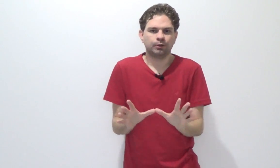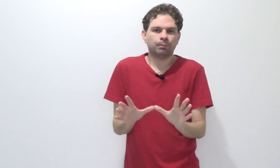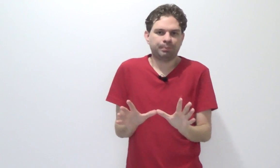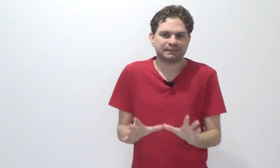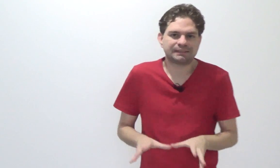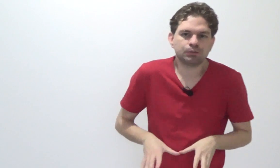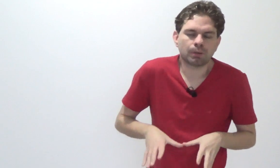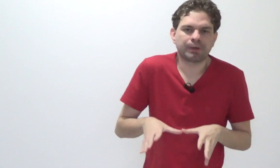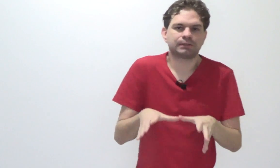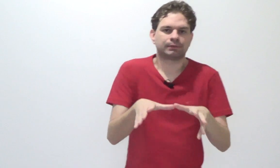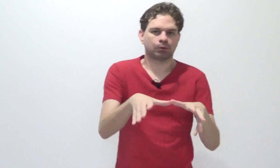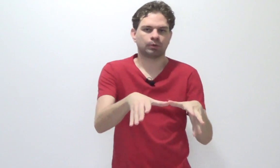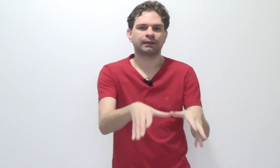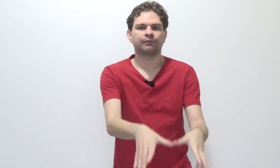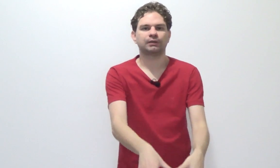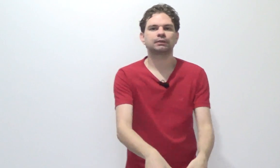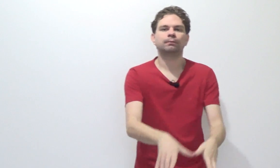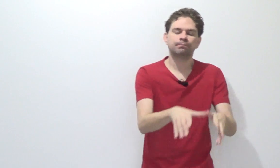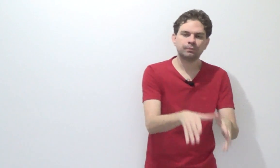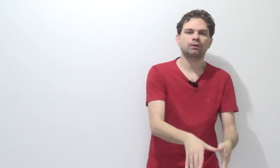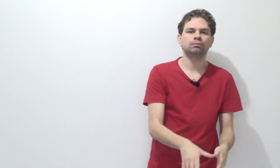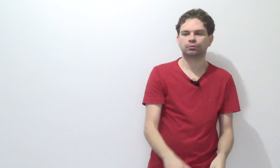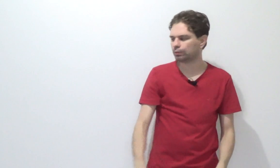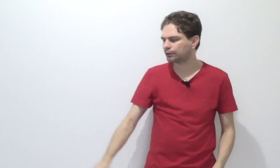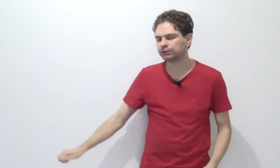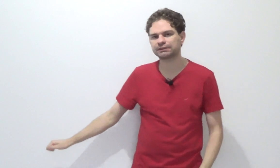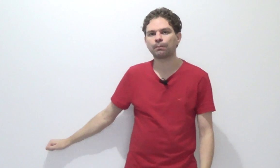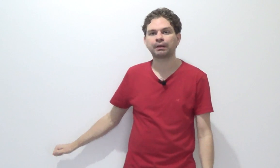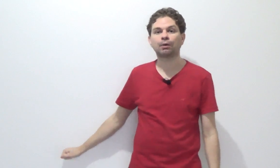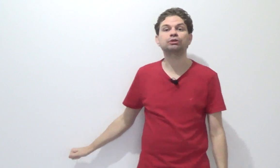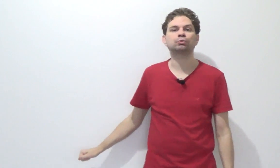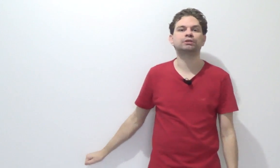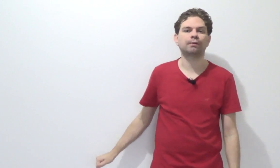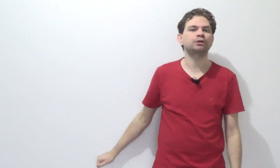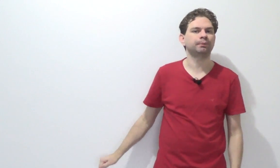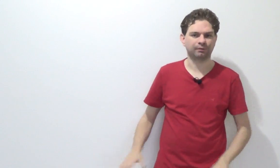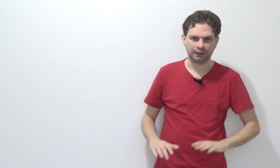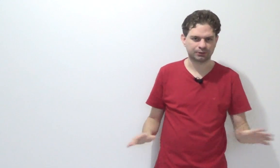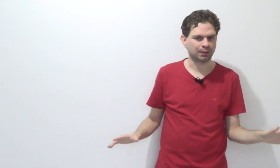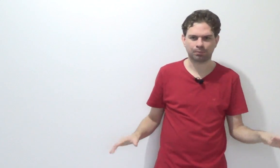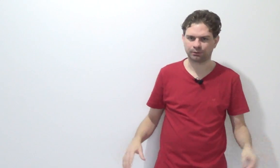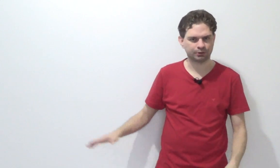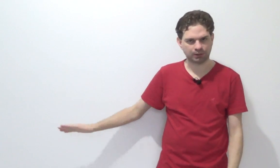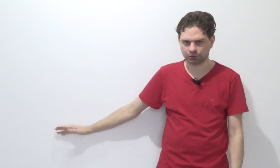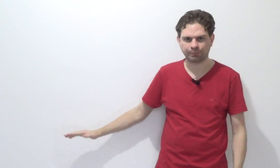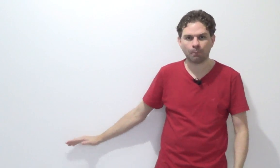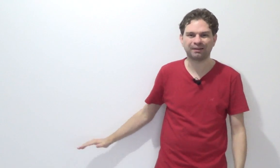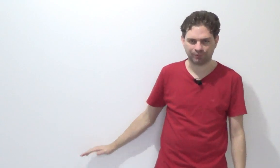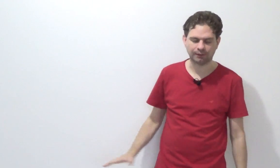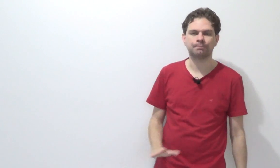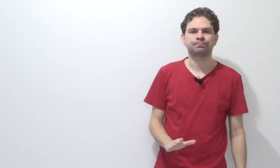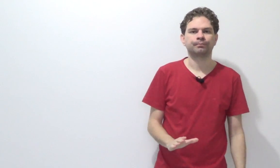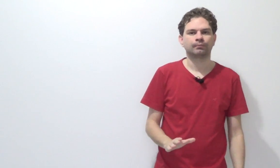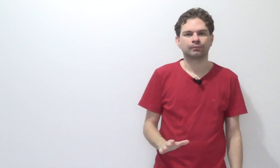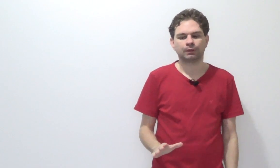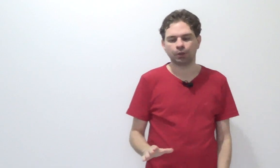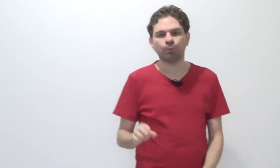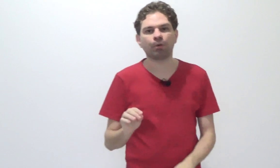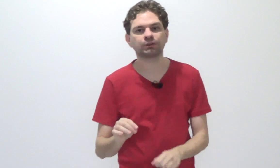eu preciso apresentar no lugar da infração? Não. No caso de ação penal exclusivamente privada, isso aqui é importante, né? Ação penal privada. Eu posso